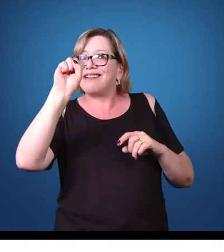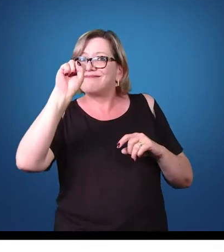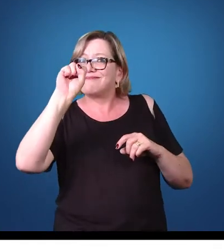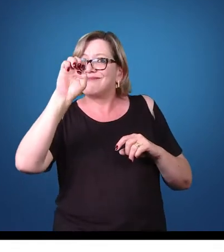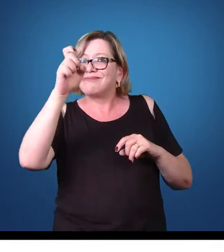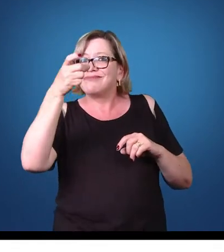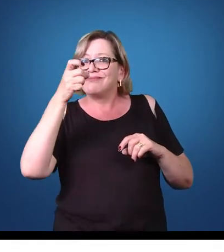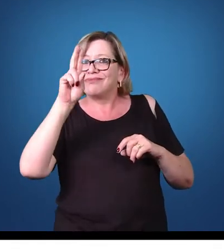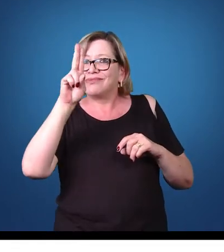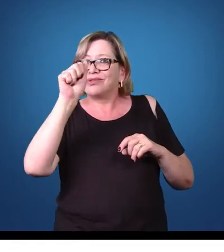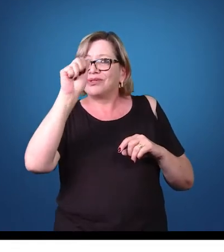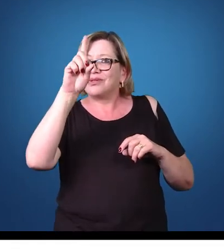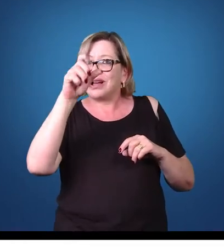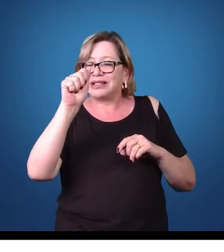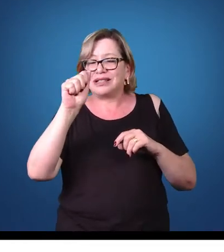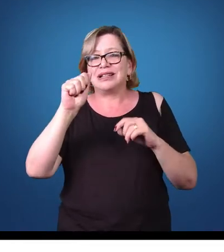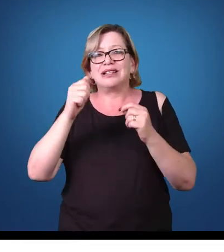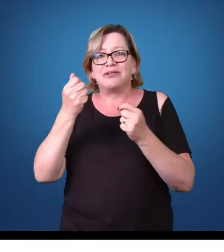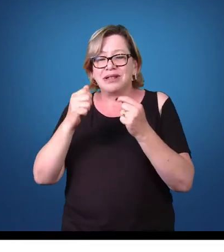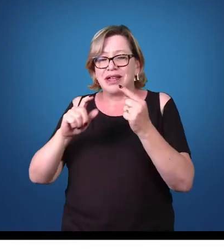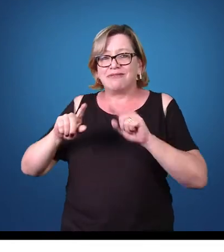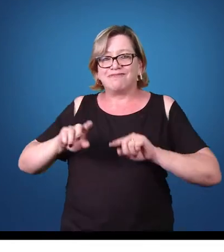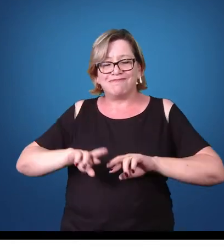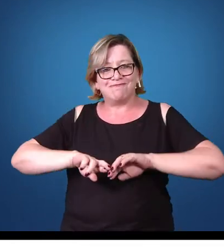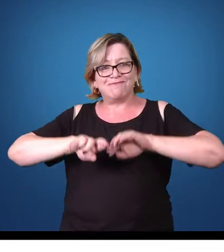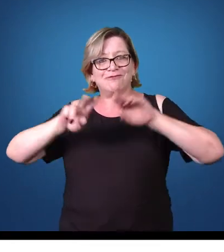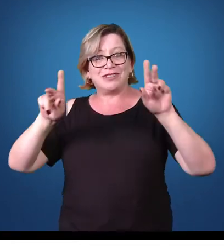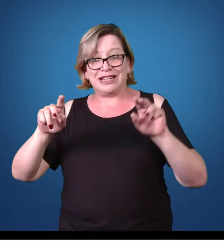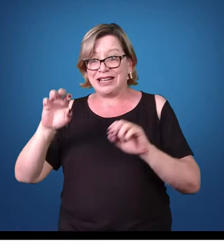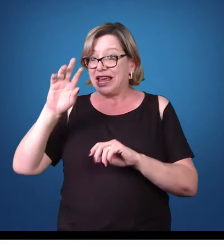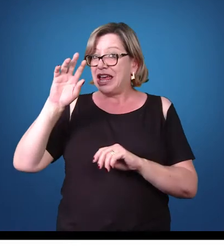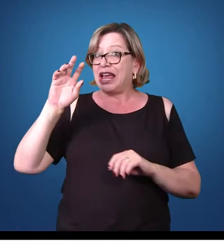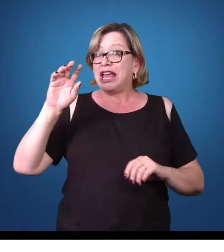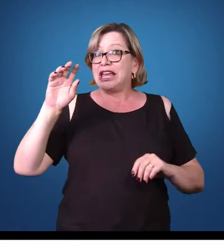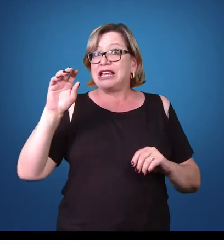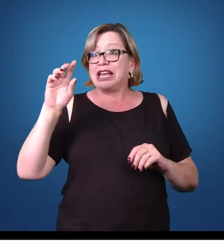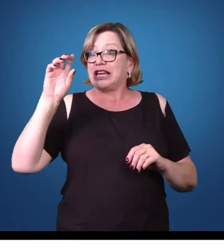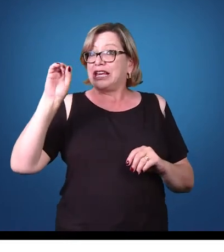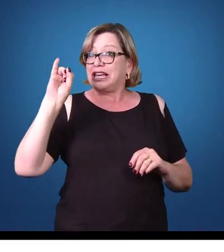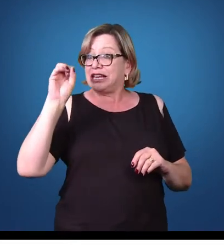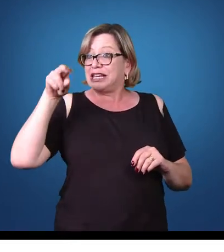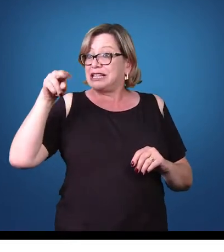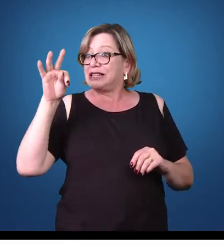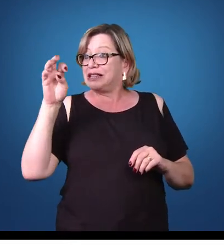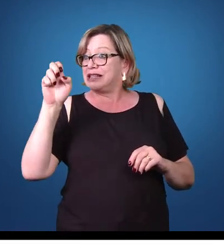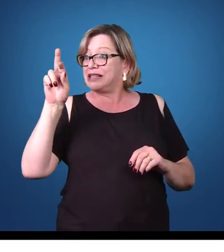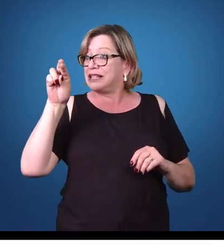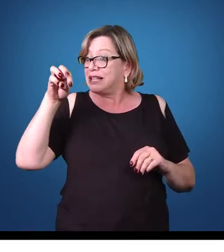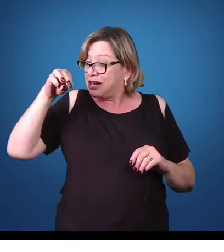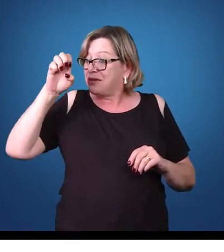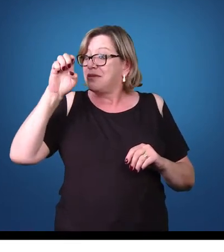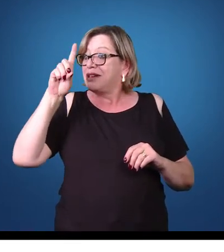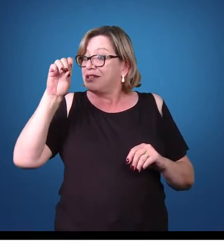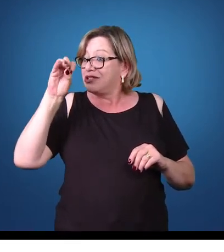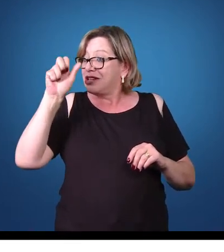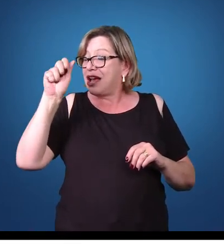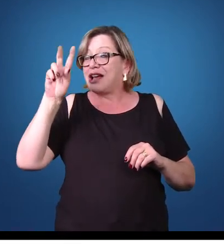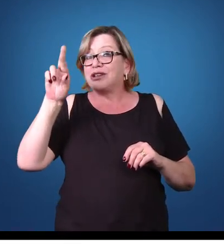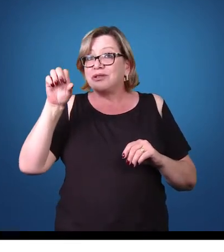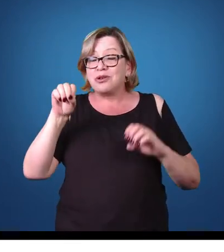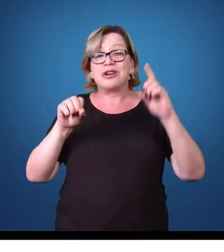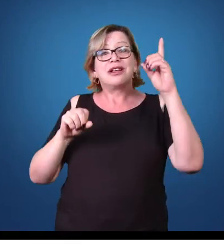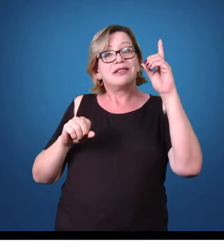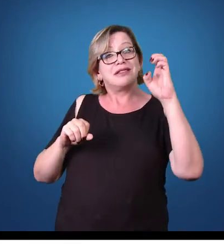Essa distinção entre hospedeiro intermediário e definitivo é importante, além do que